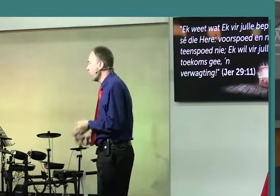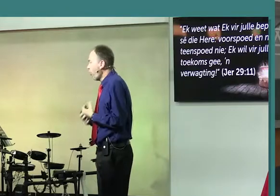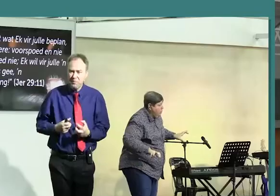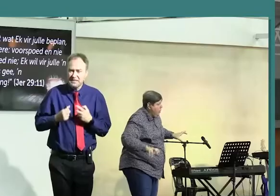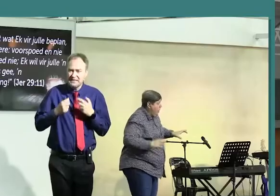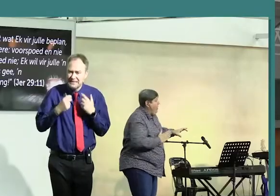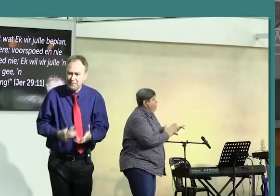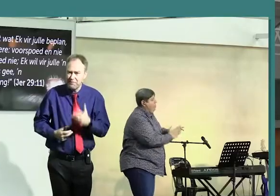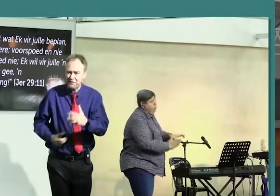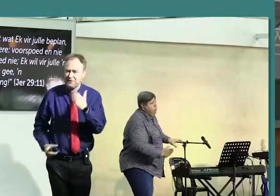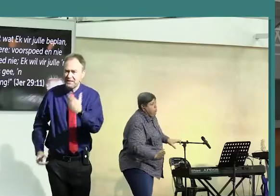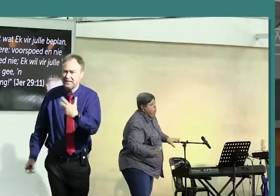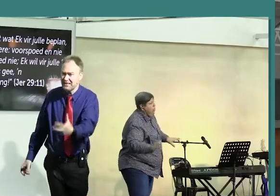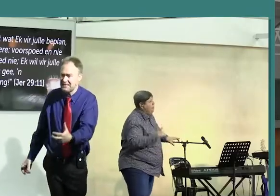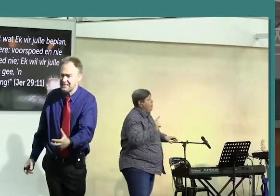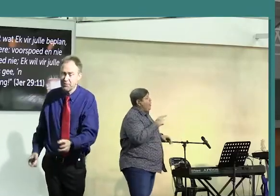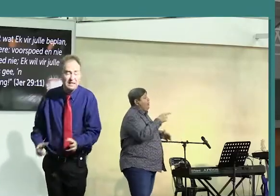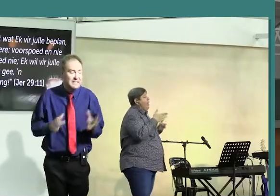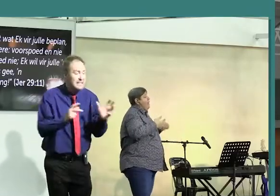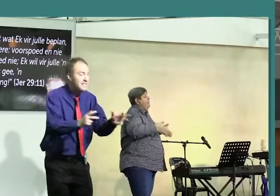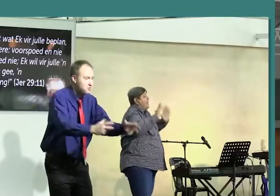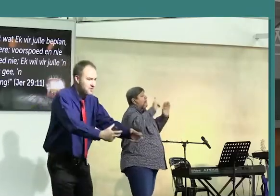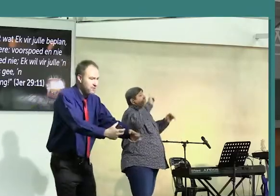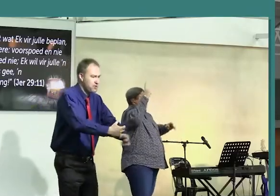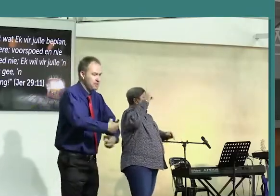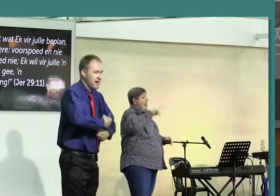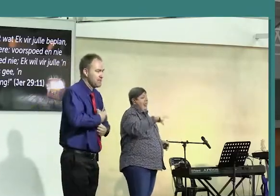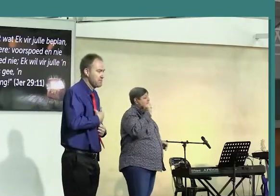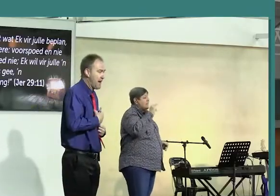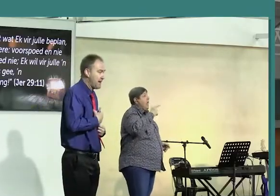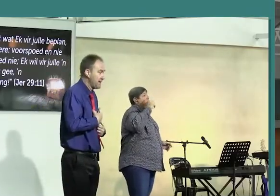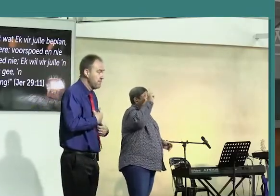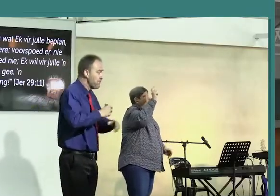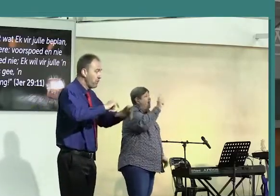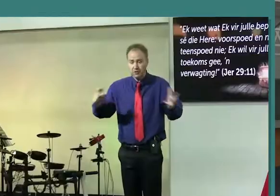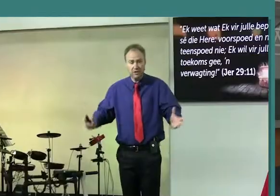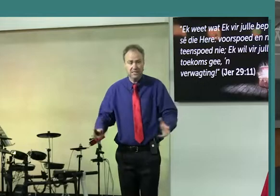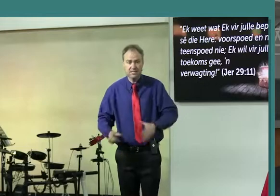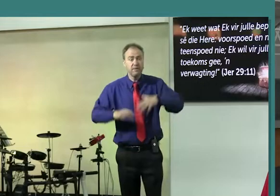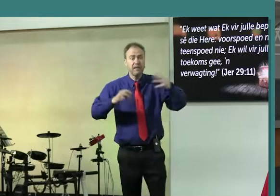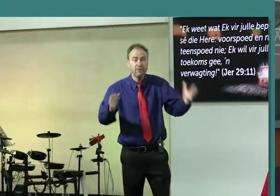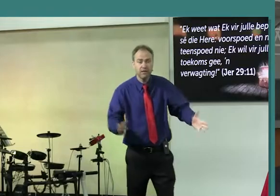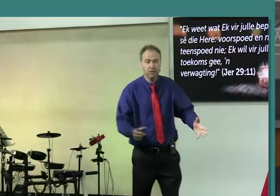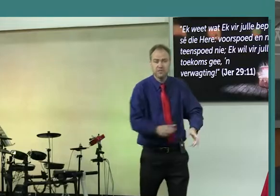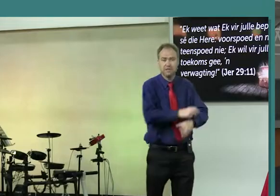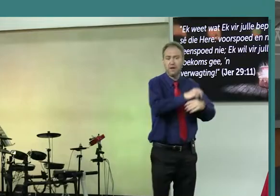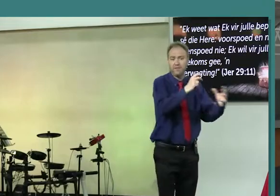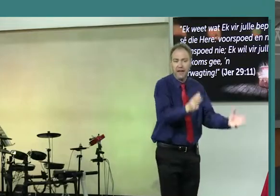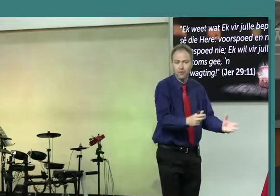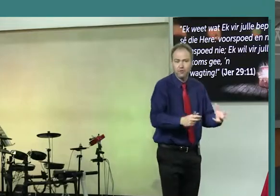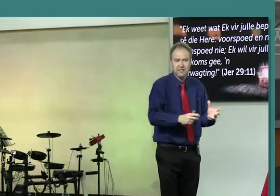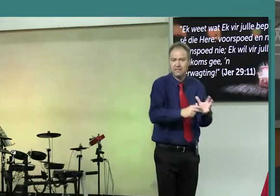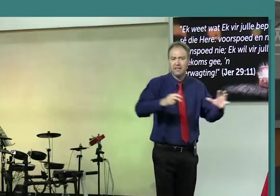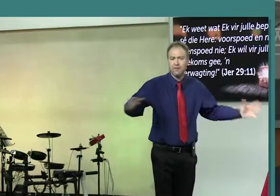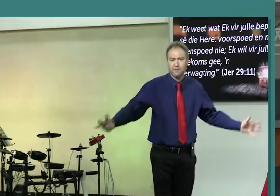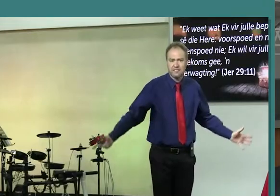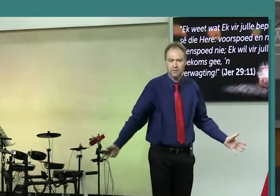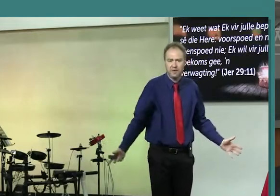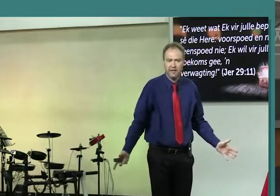omdat ek nie die pad van die Heere kies nie, omdat ek nie kies om sy woord in my hart te berre nie, waar dit ook al is, is dit my hebelik, of is dit my die werk, of is dit in ene kan vastheid van my leven,